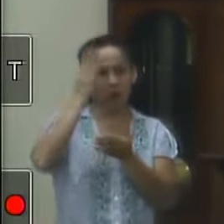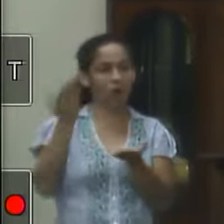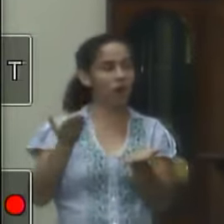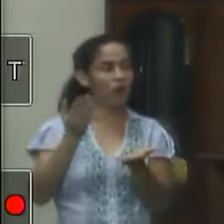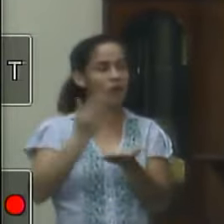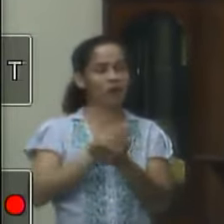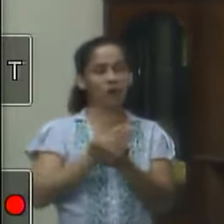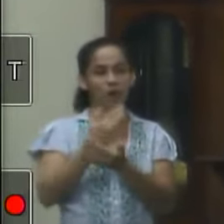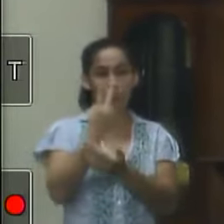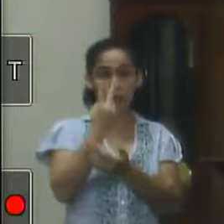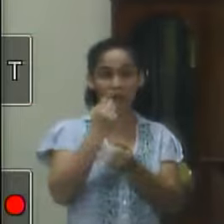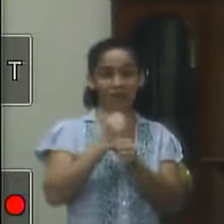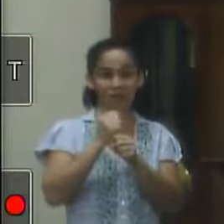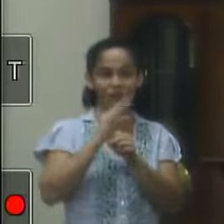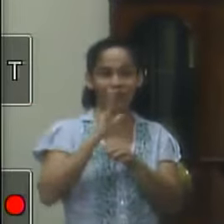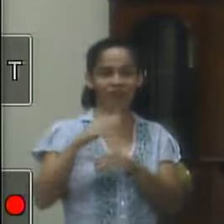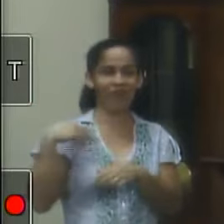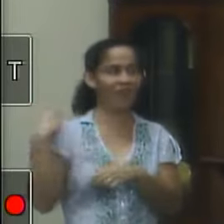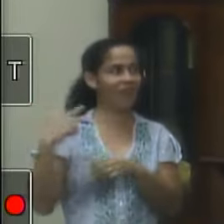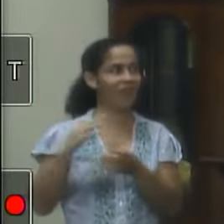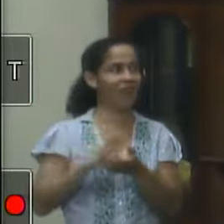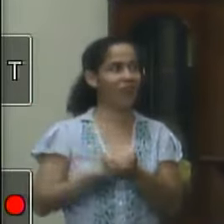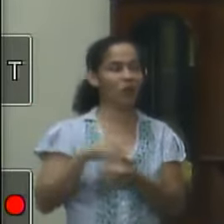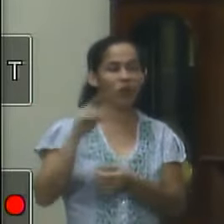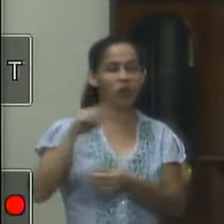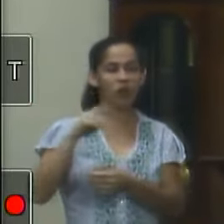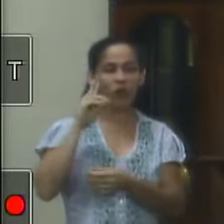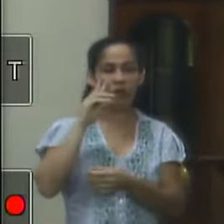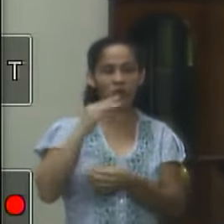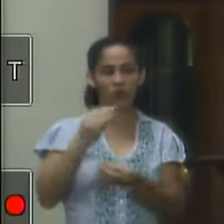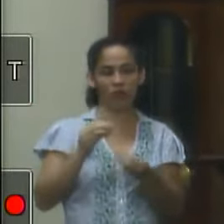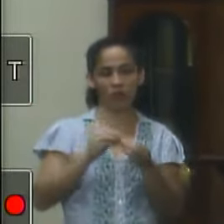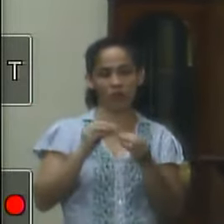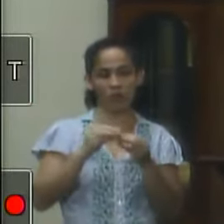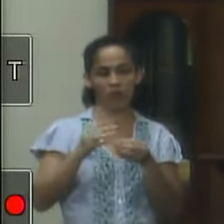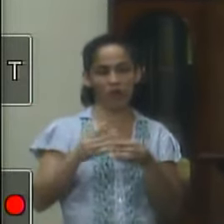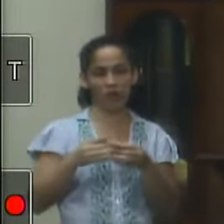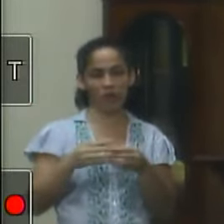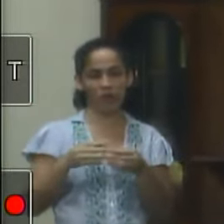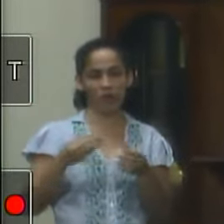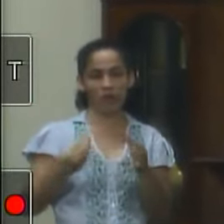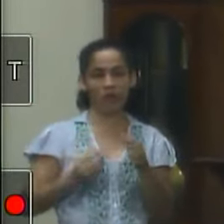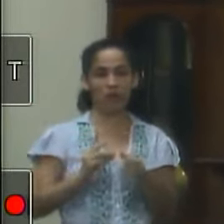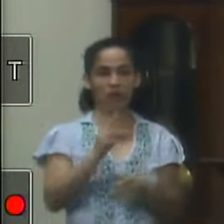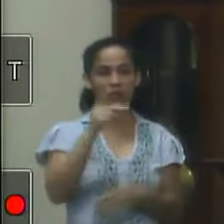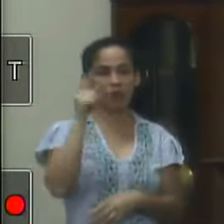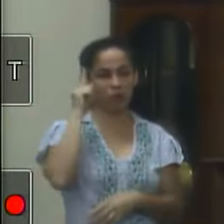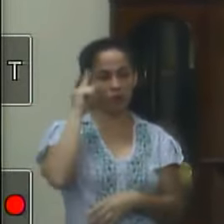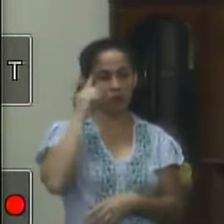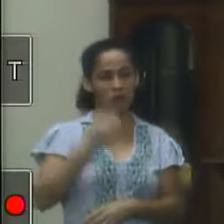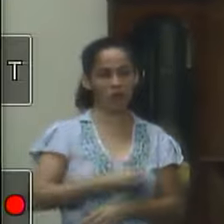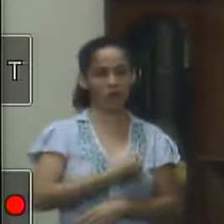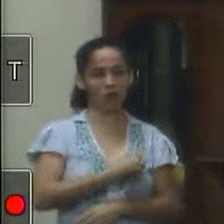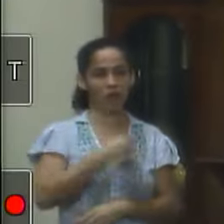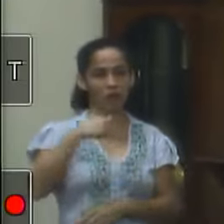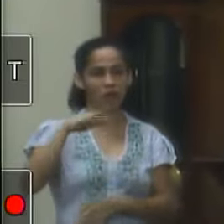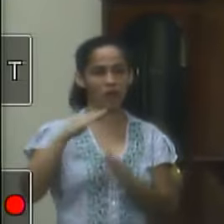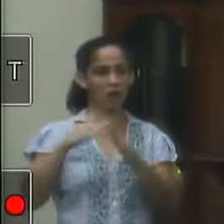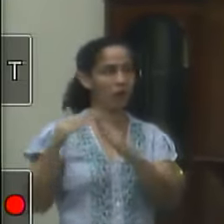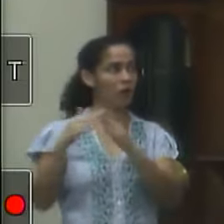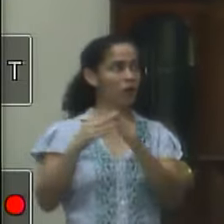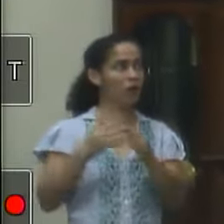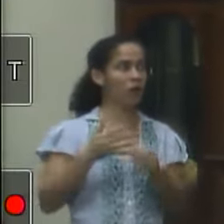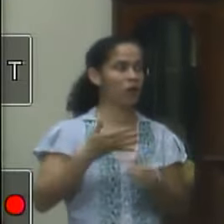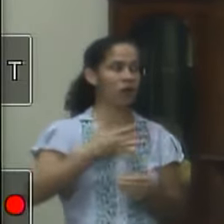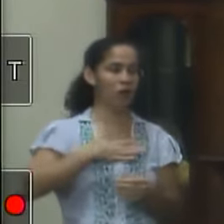mandato muito feliz eu acho que nunca se viu um vereador tão proativo um vereador tão presente no dia a dia da população pode gostar pode